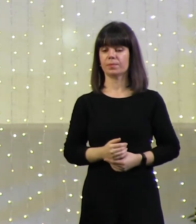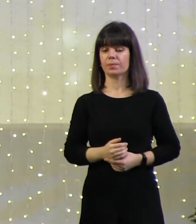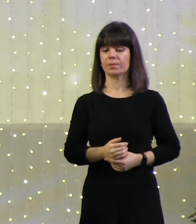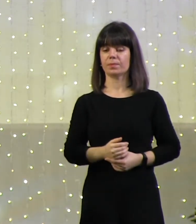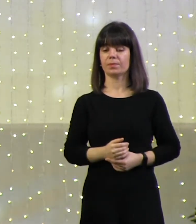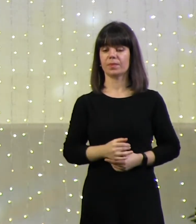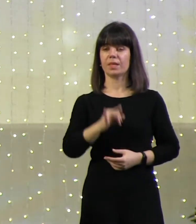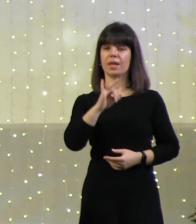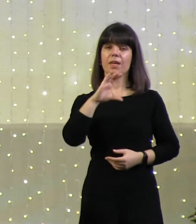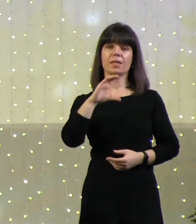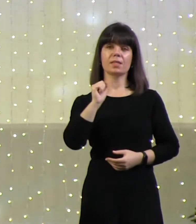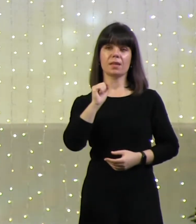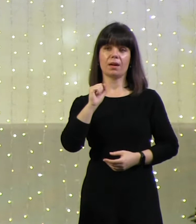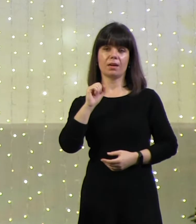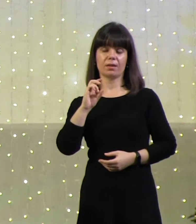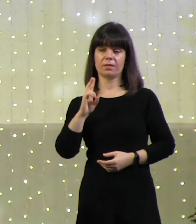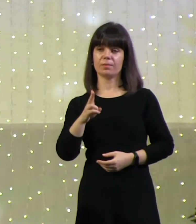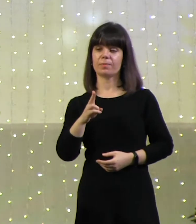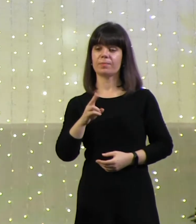С Исааком.